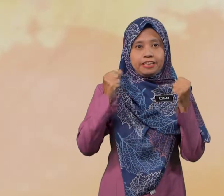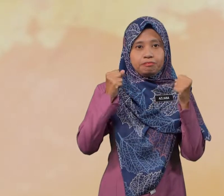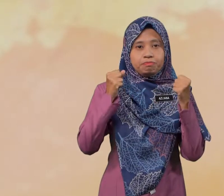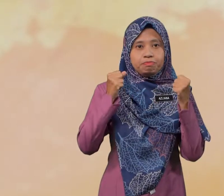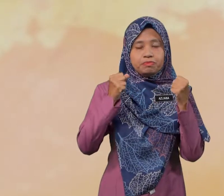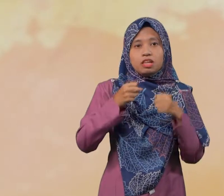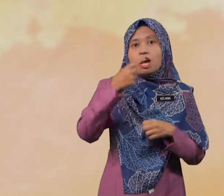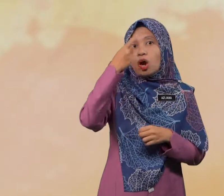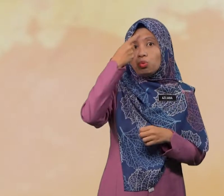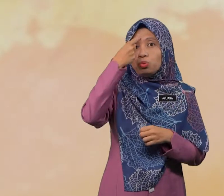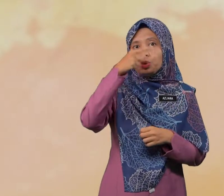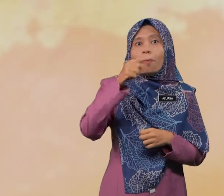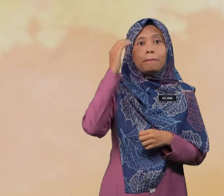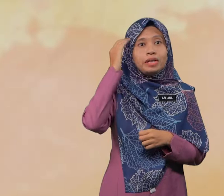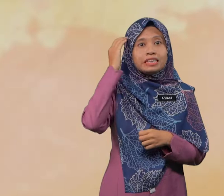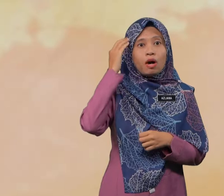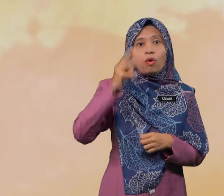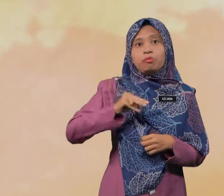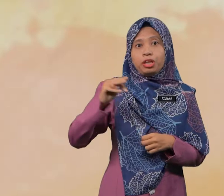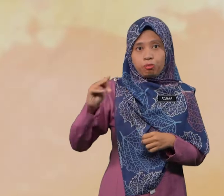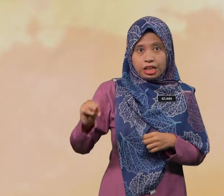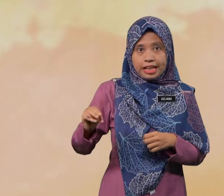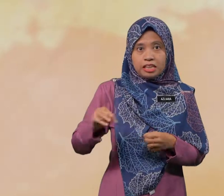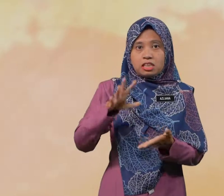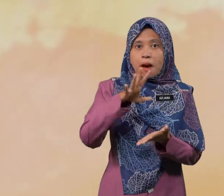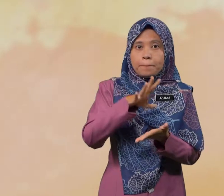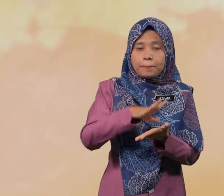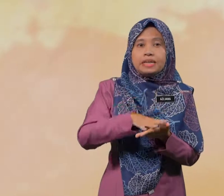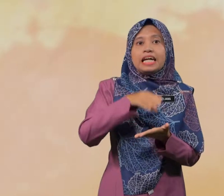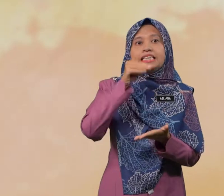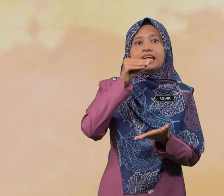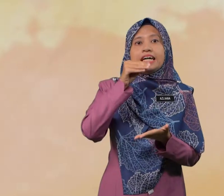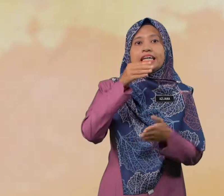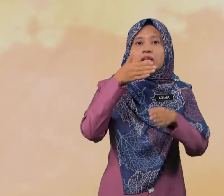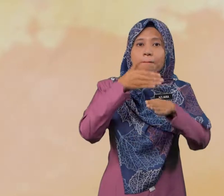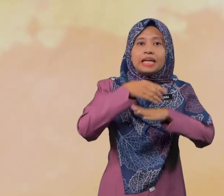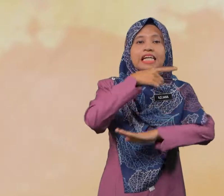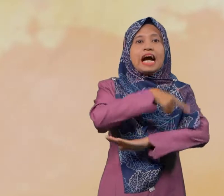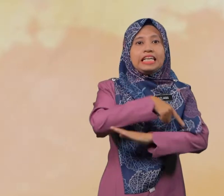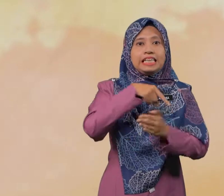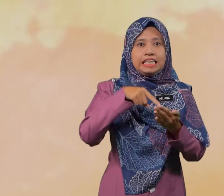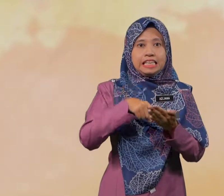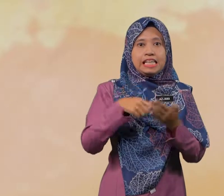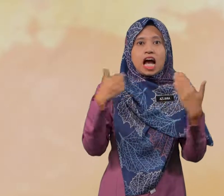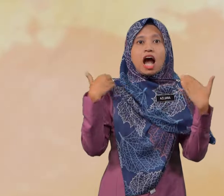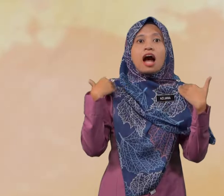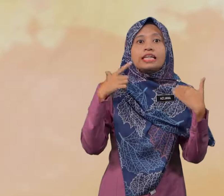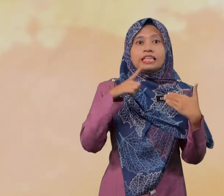Untuk pengetahuan murid-murid Pelajaran pada hari ini adalah